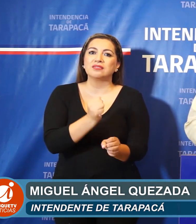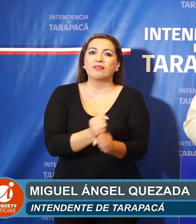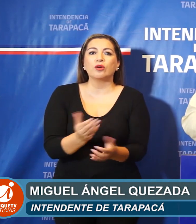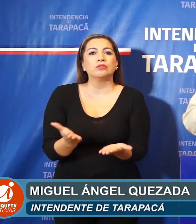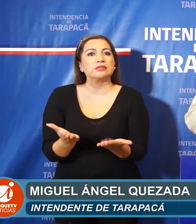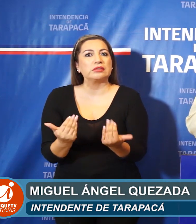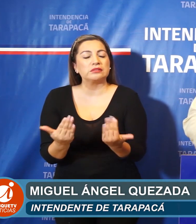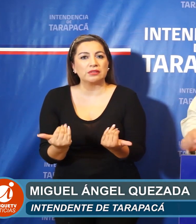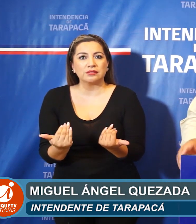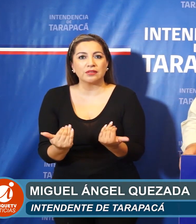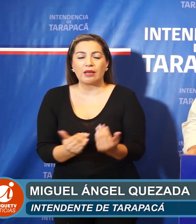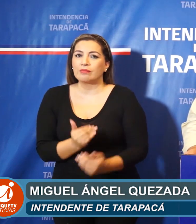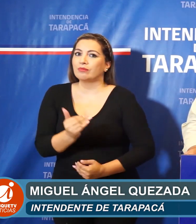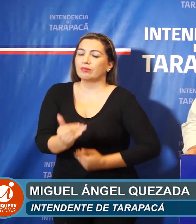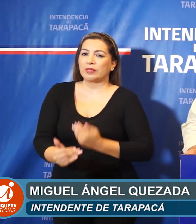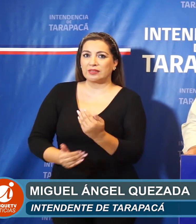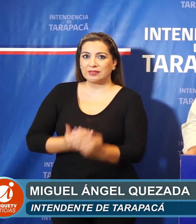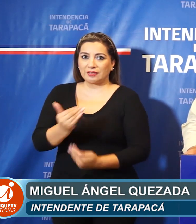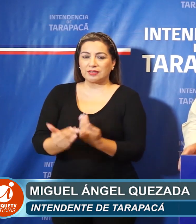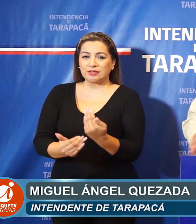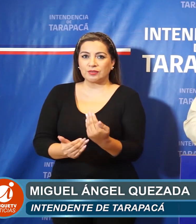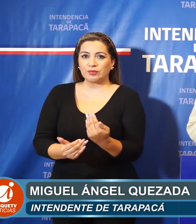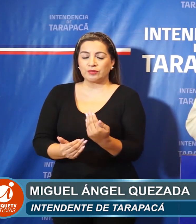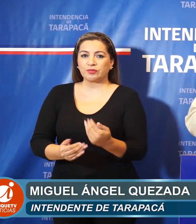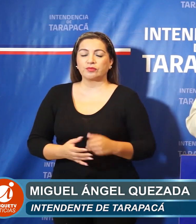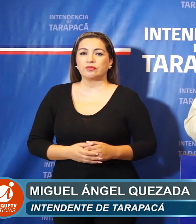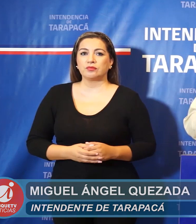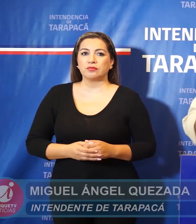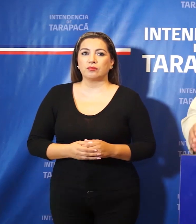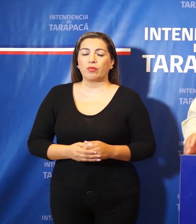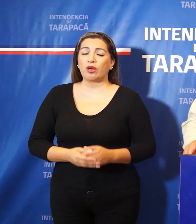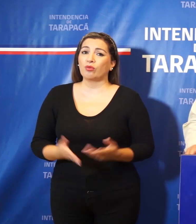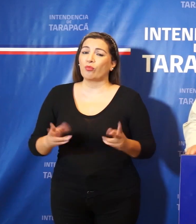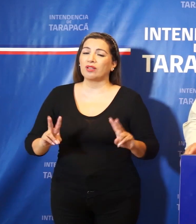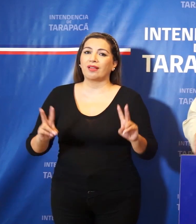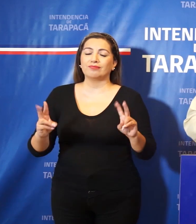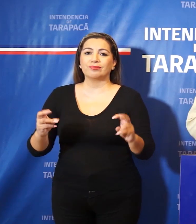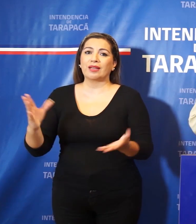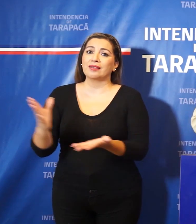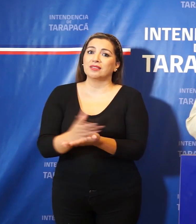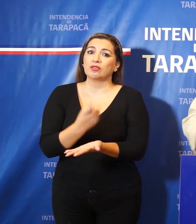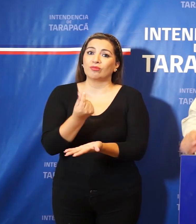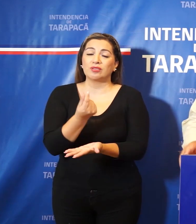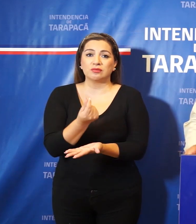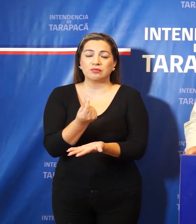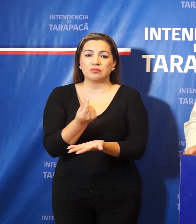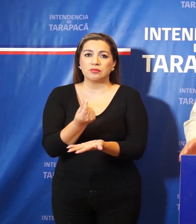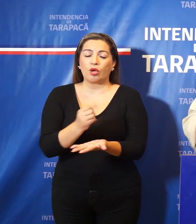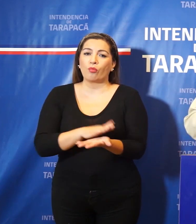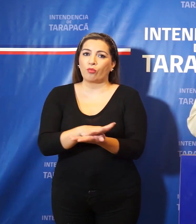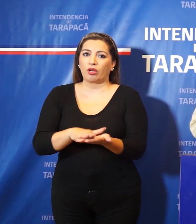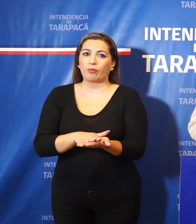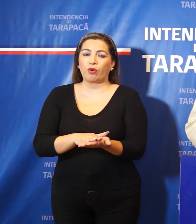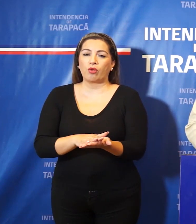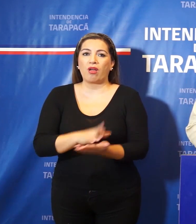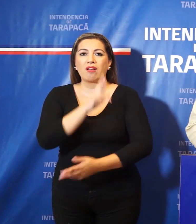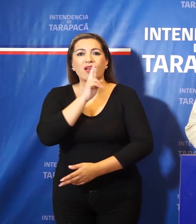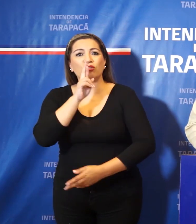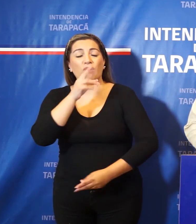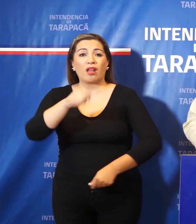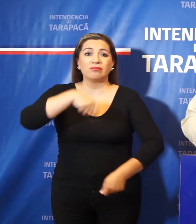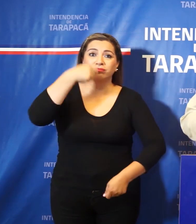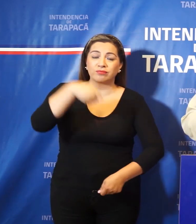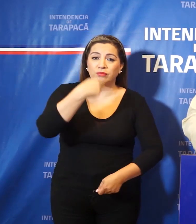están necesitando para poder avanzar y darles un respiro financiero. Me refiero, por ejemplo, al sector gastronómico,